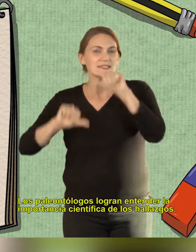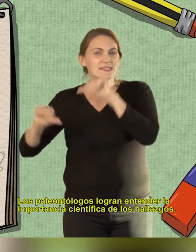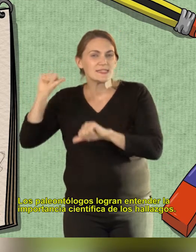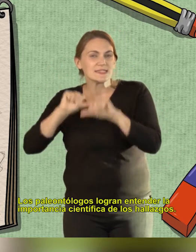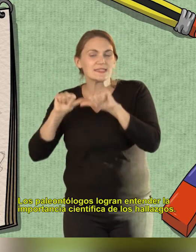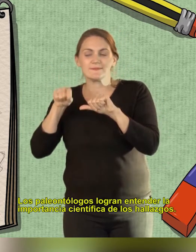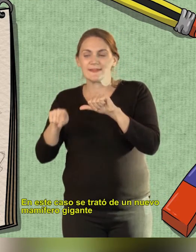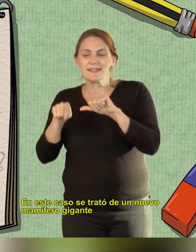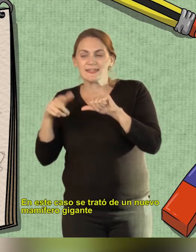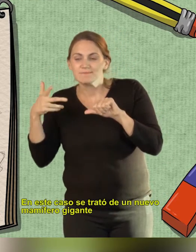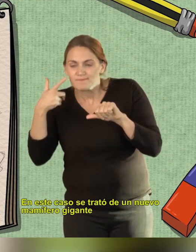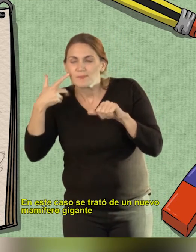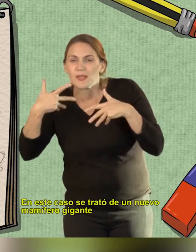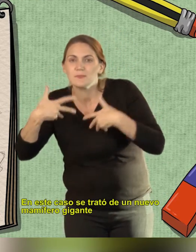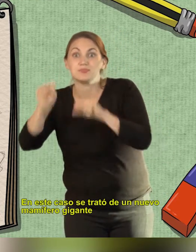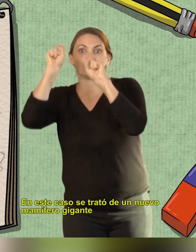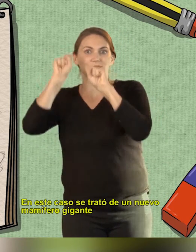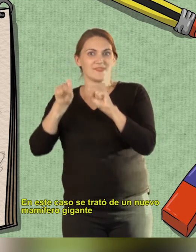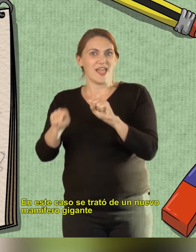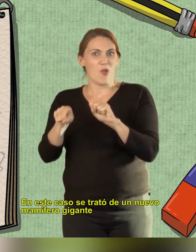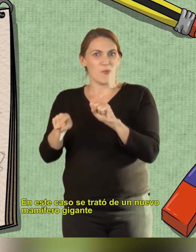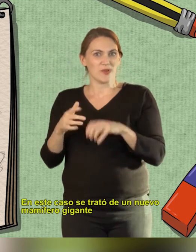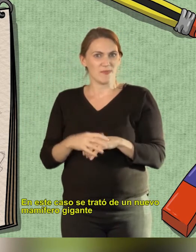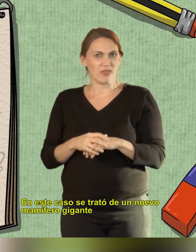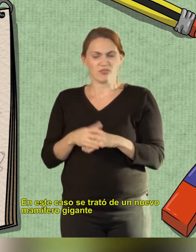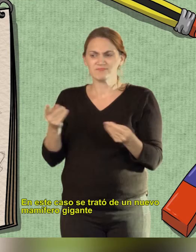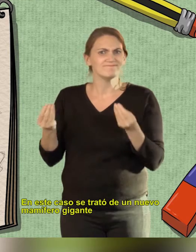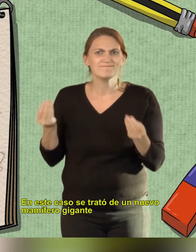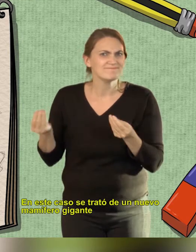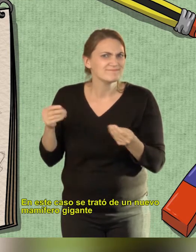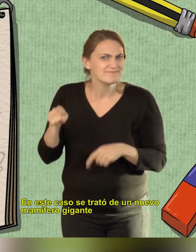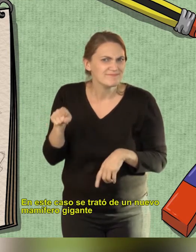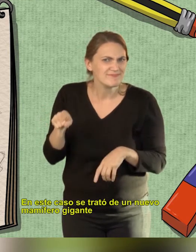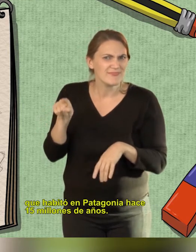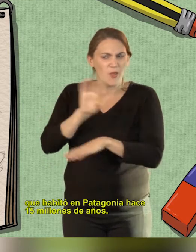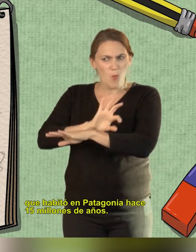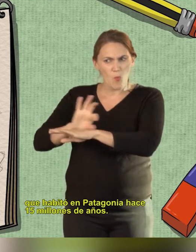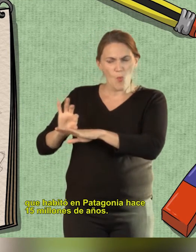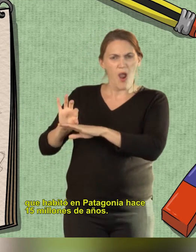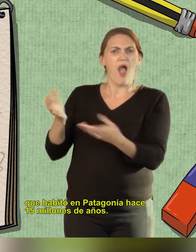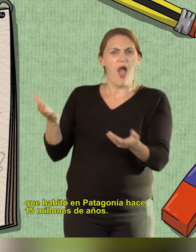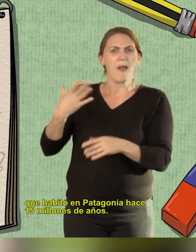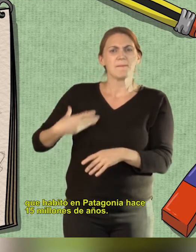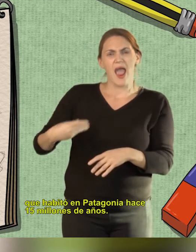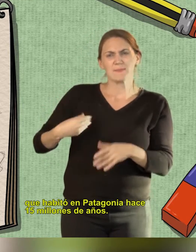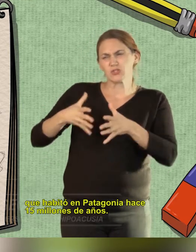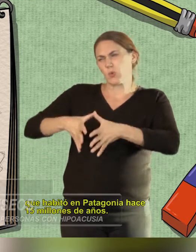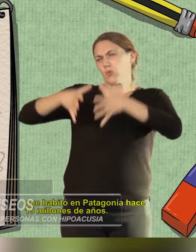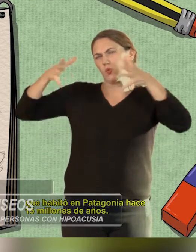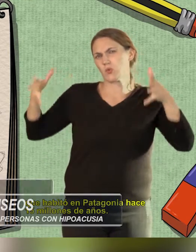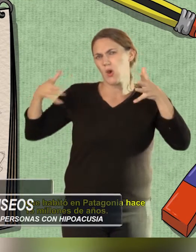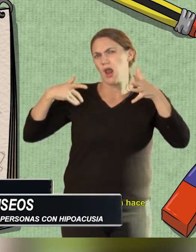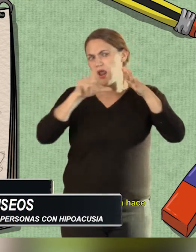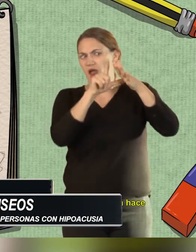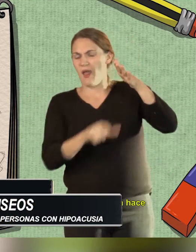que fueron firmadas durante pandemia, charlas con paleontólogos que están trabajando con materiales bien locales de la región, de Bariloche